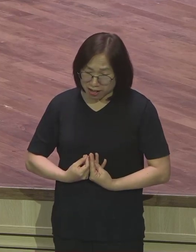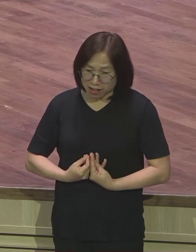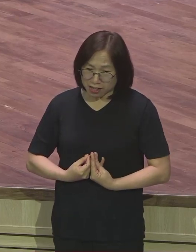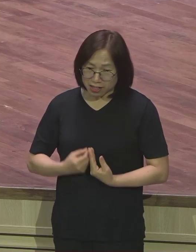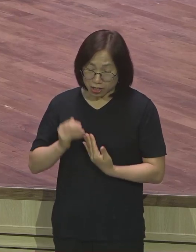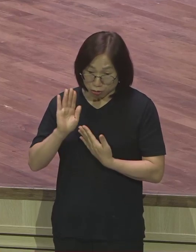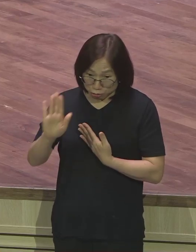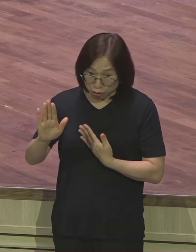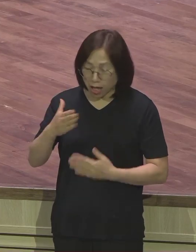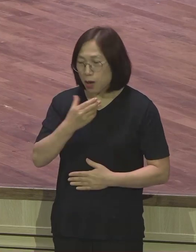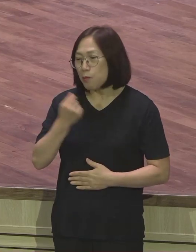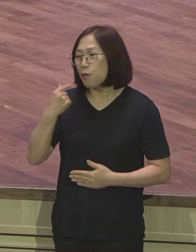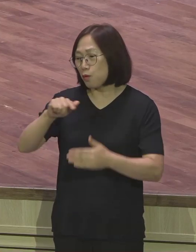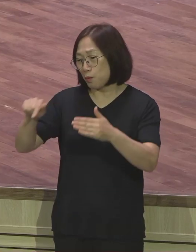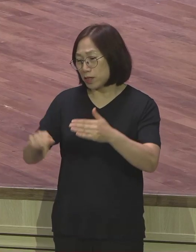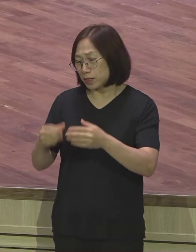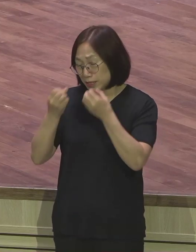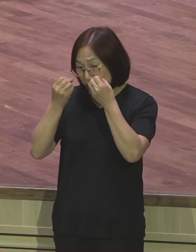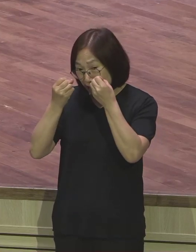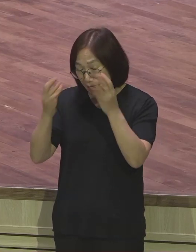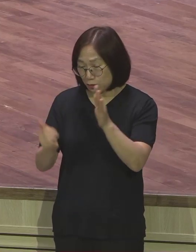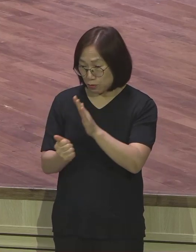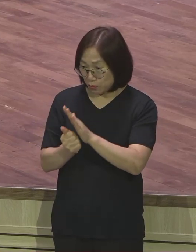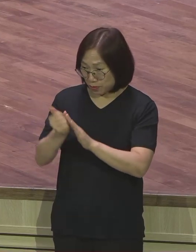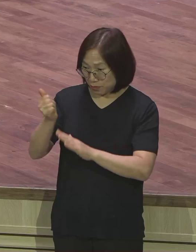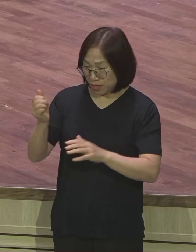새로운 희망과 새로운 시작을 할 수 있습니다.